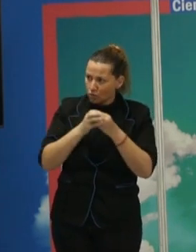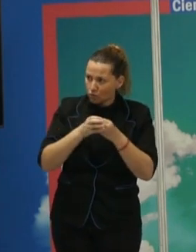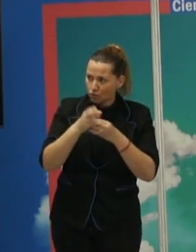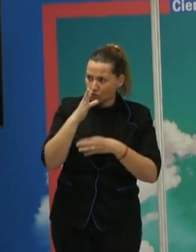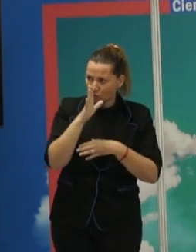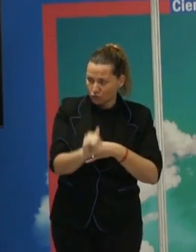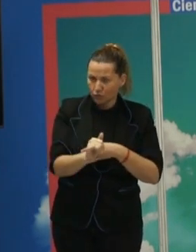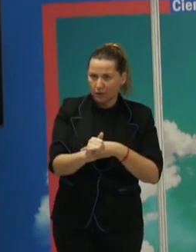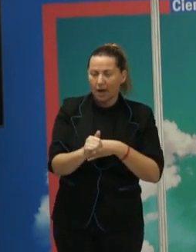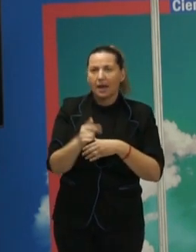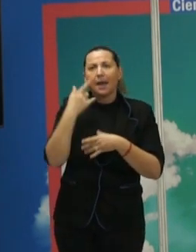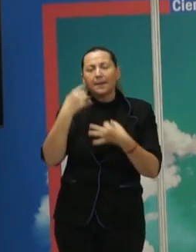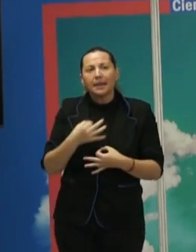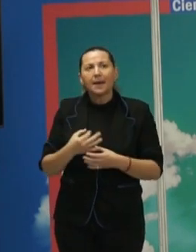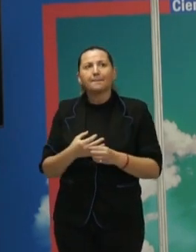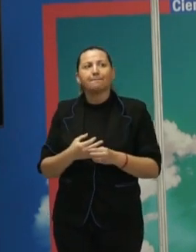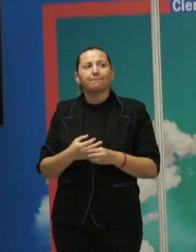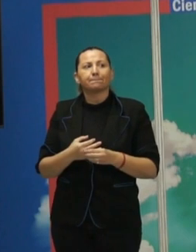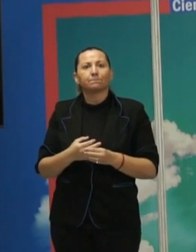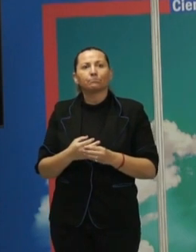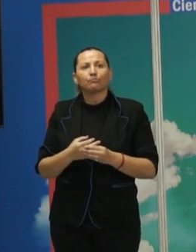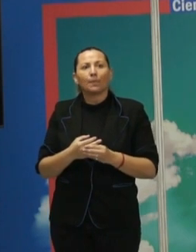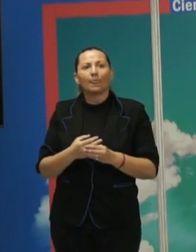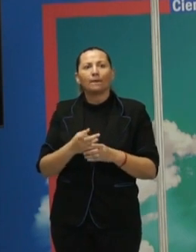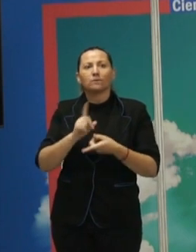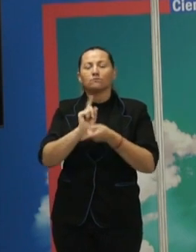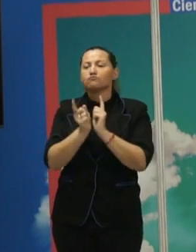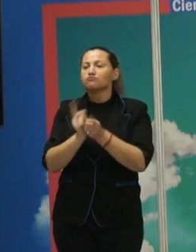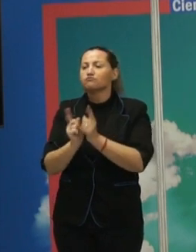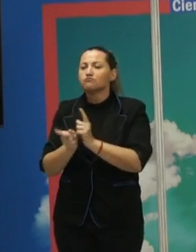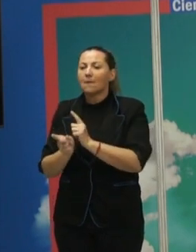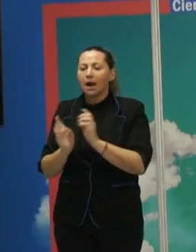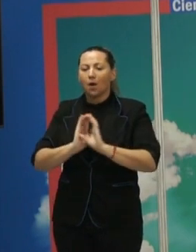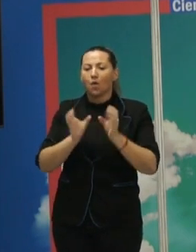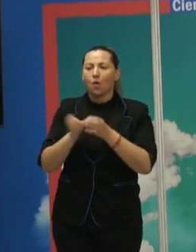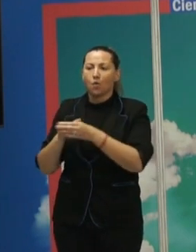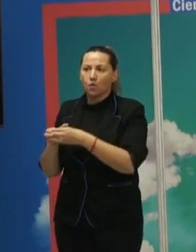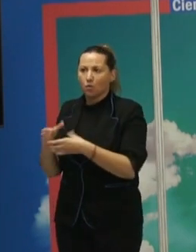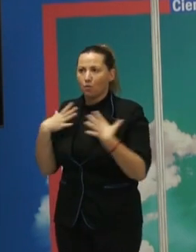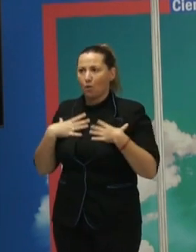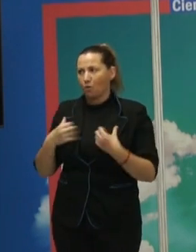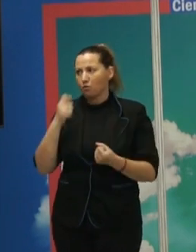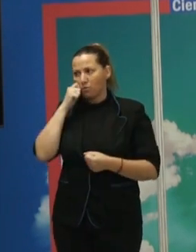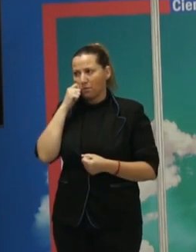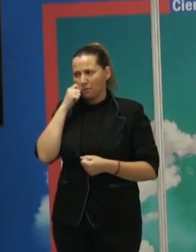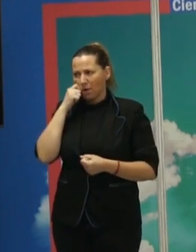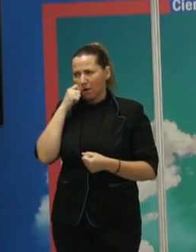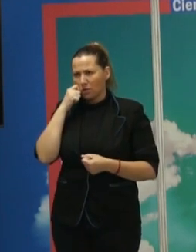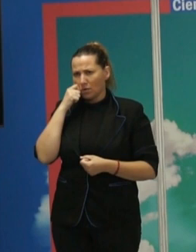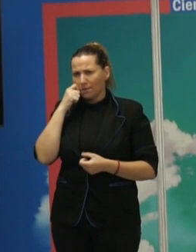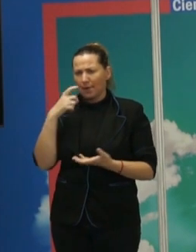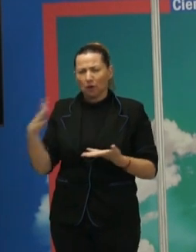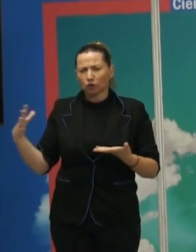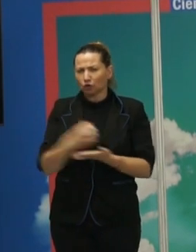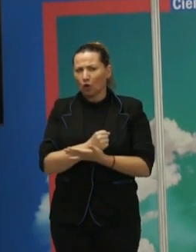hay una variabilidad en los grupos humanos inmensa, pero se percibe en